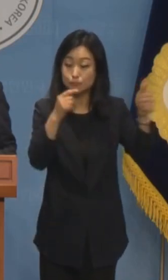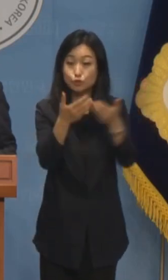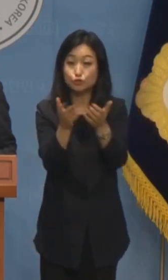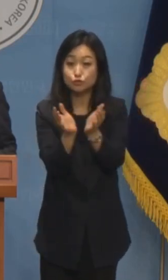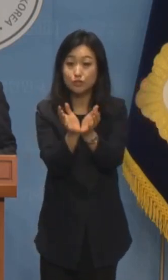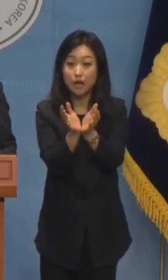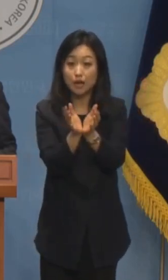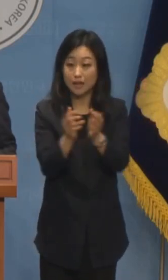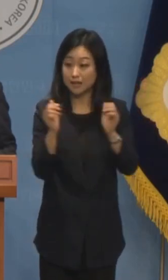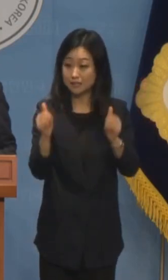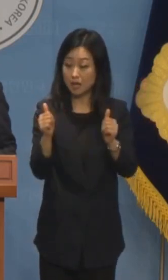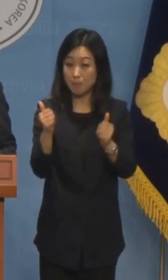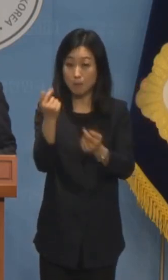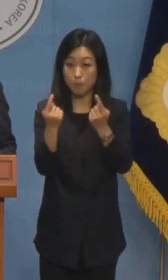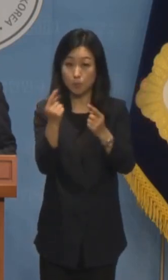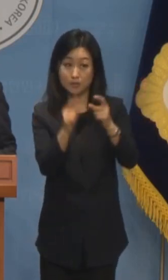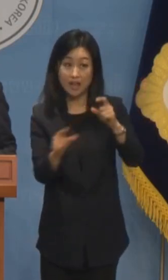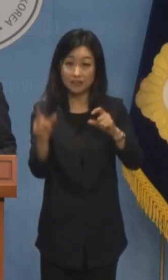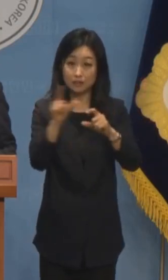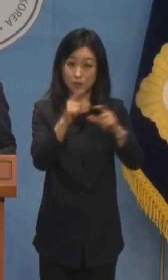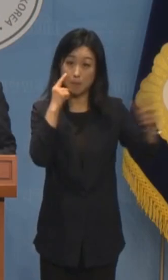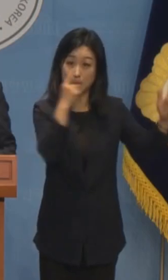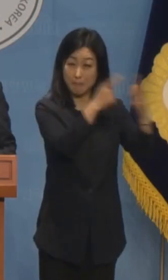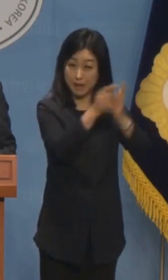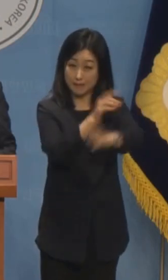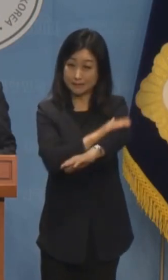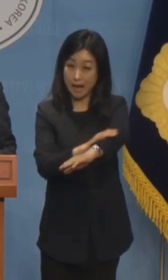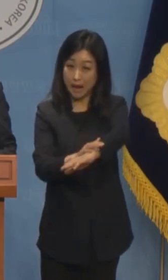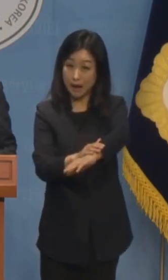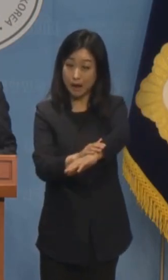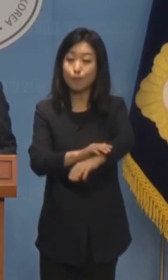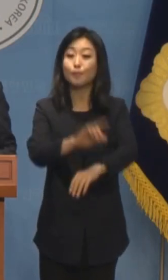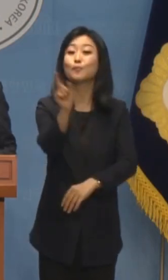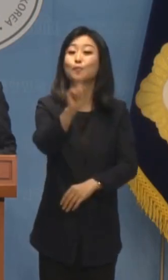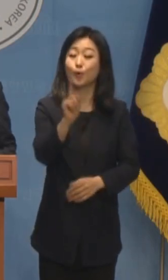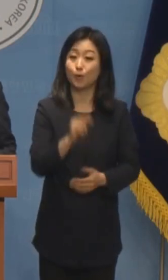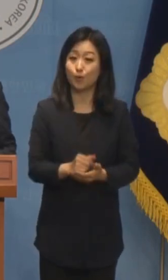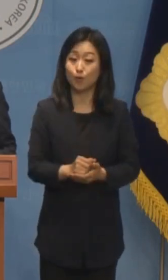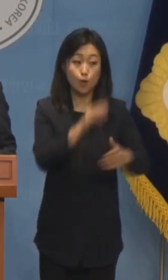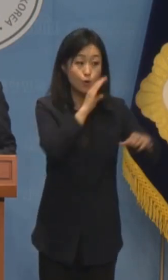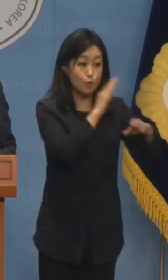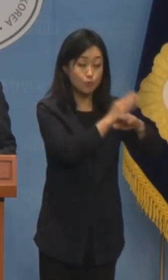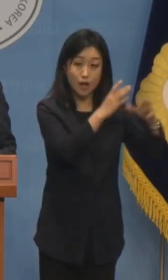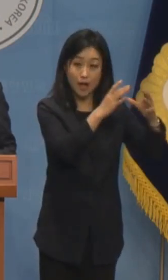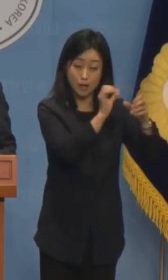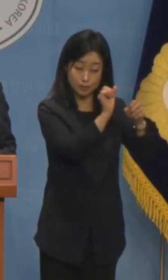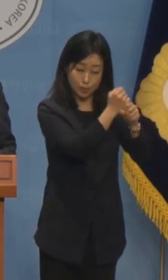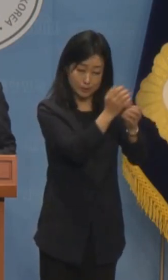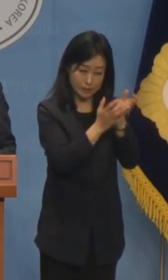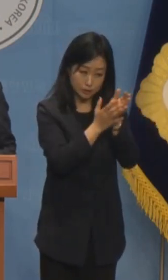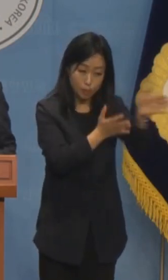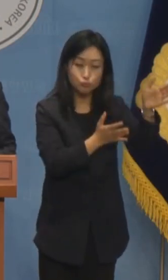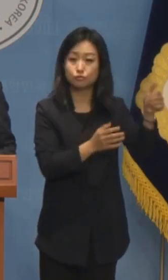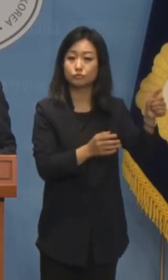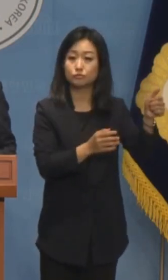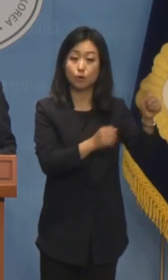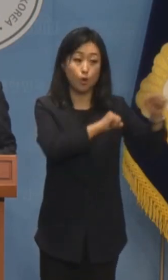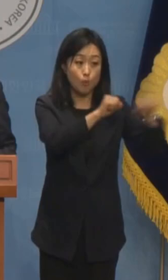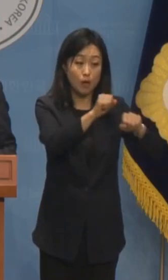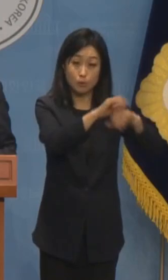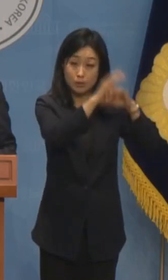어떻게 법원보다 더 정확히 알 수 있다는 것입니까? 북한의 대남 공작원 리 호남의 동선을